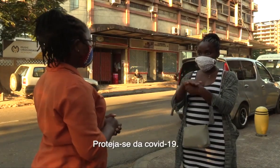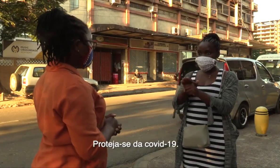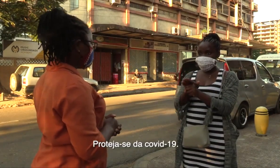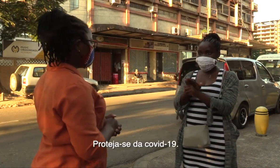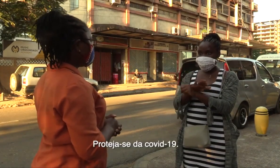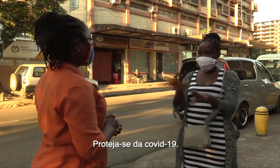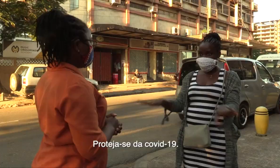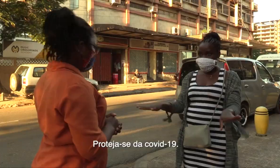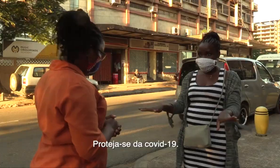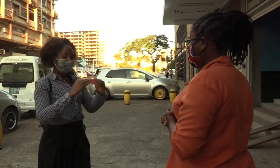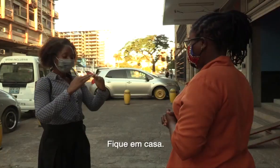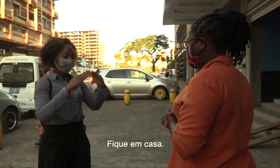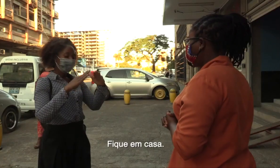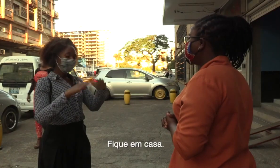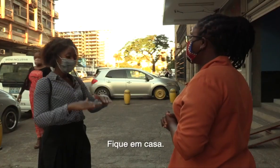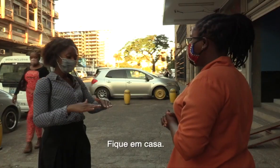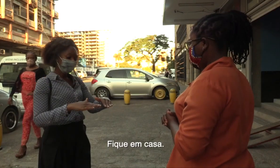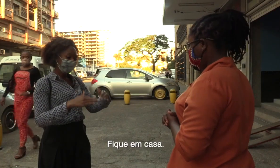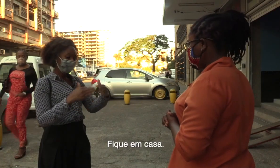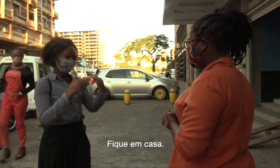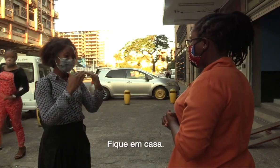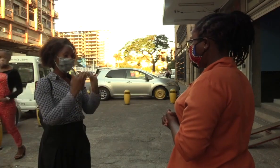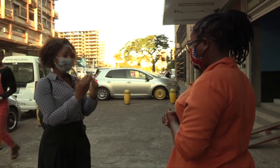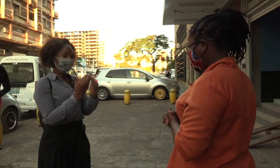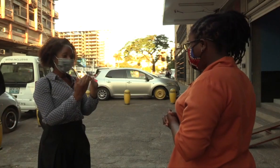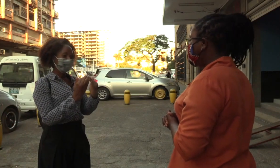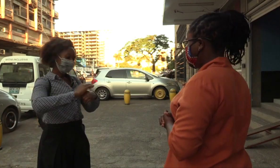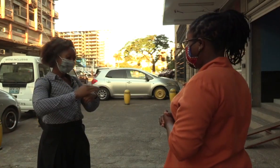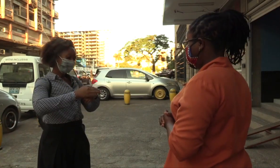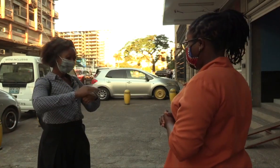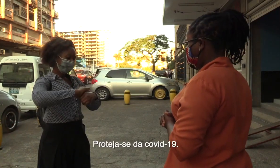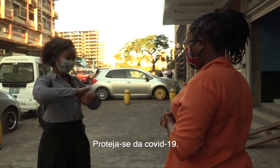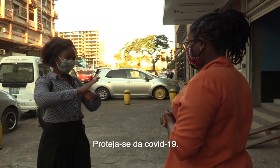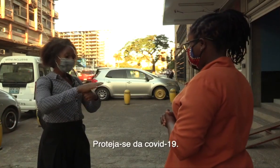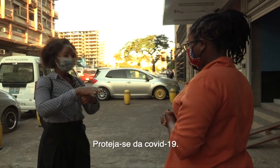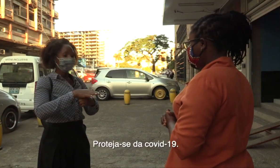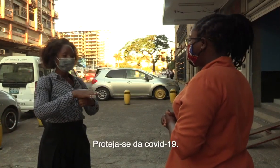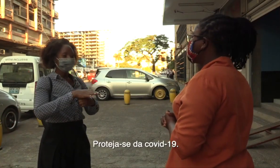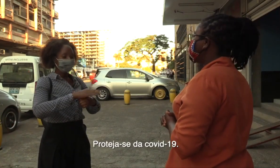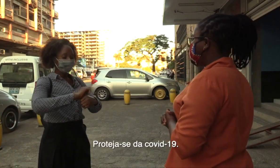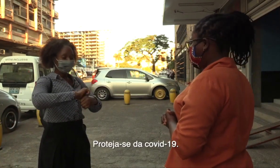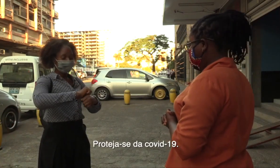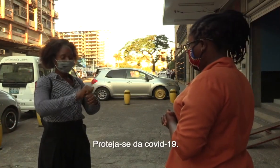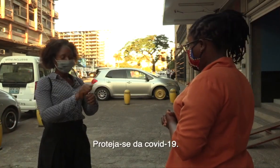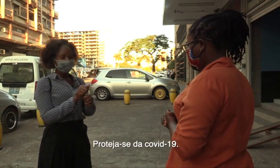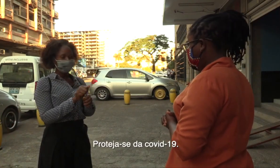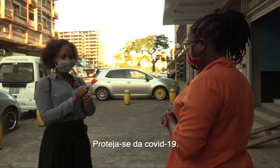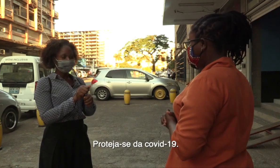-19. Fique em casa. Proteja-se da Covid-19.